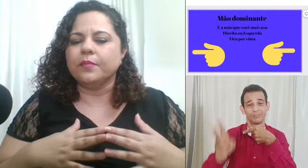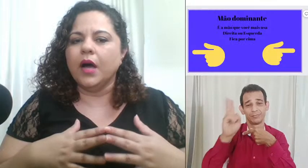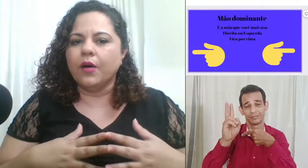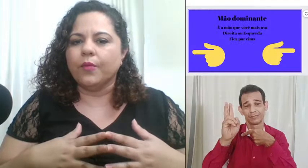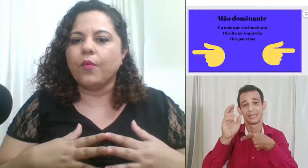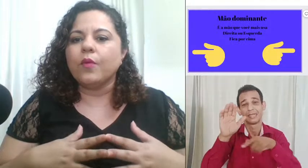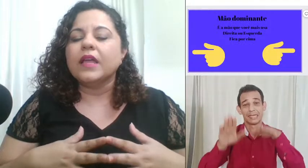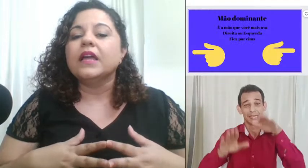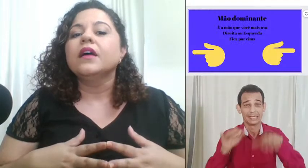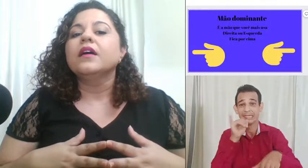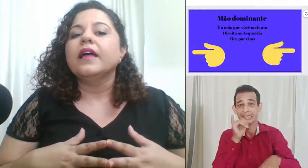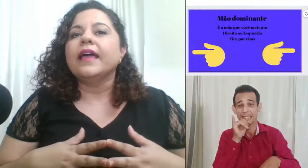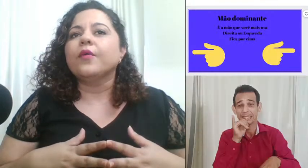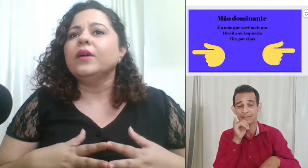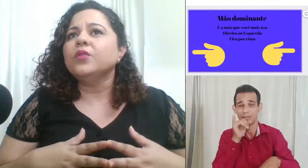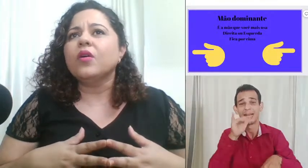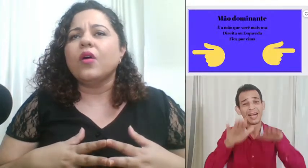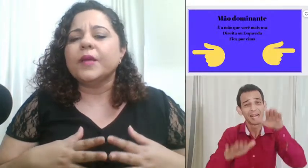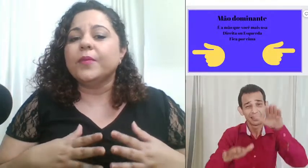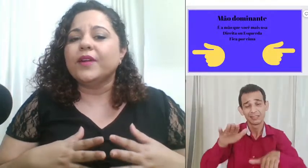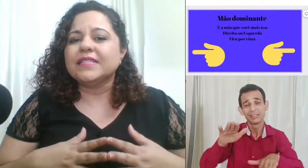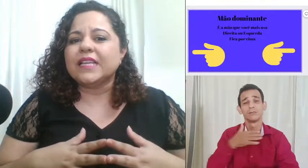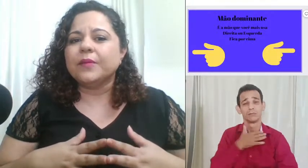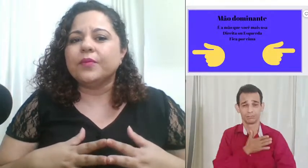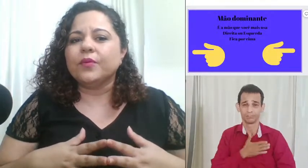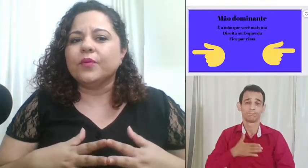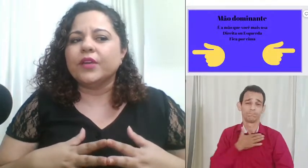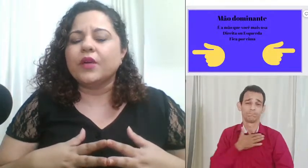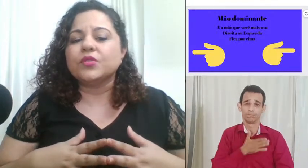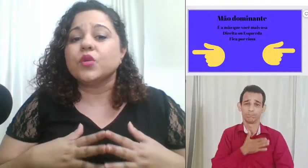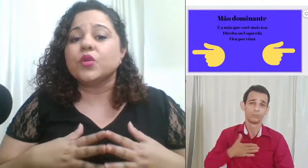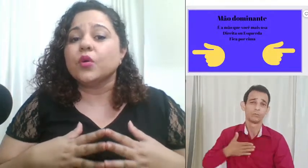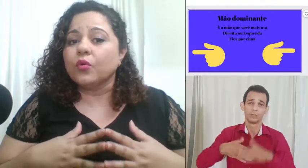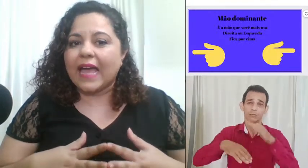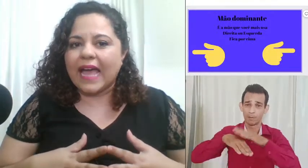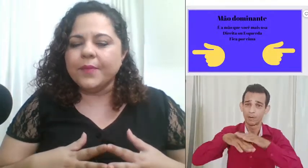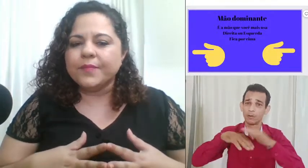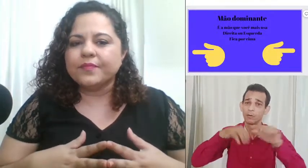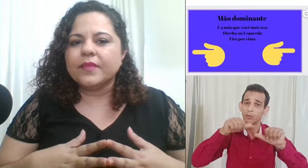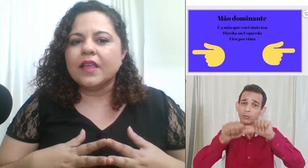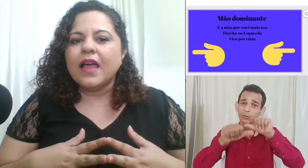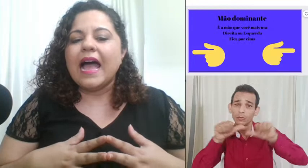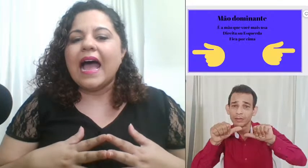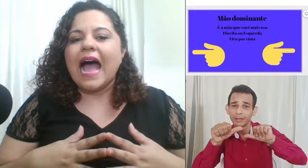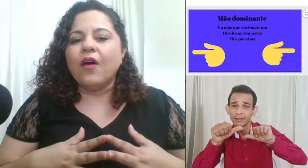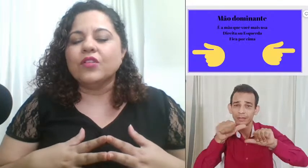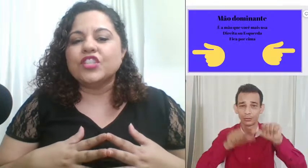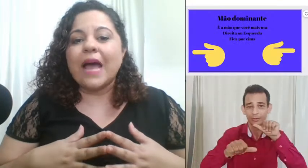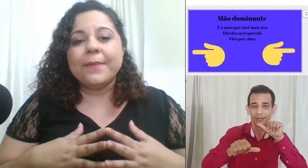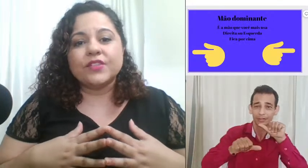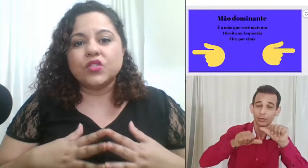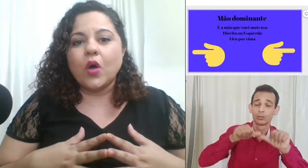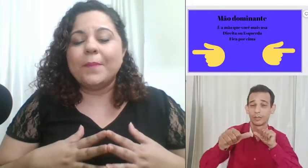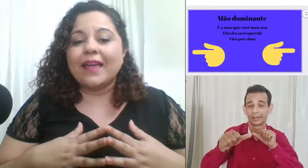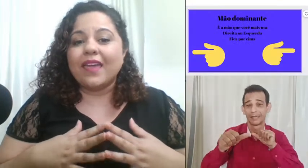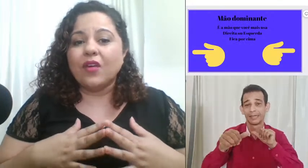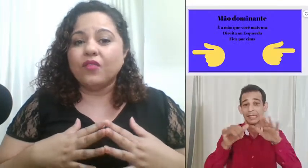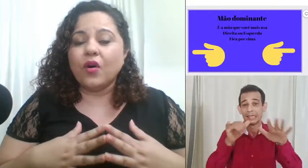mão quando ocorre por exemplo que eu estou num lugar onde a pessoa para quem eu vou